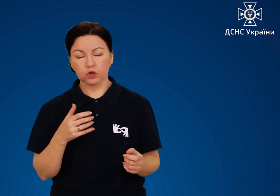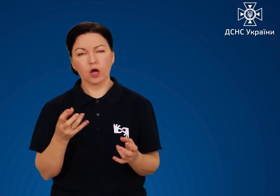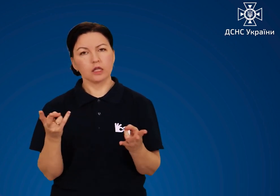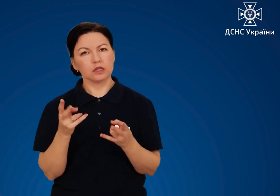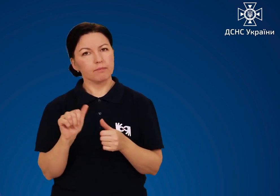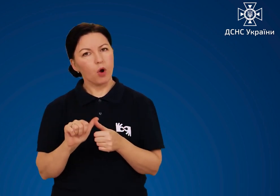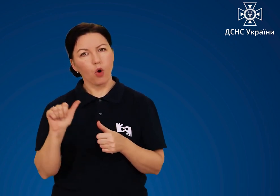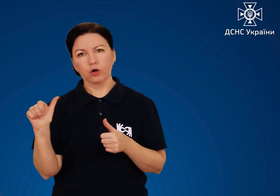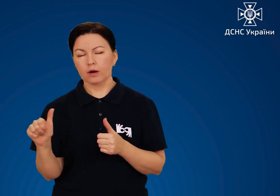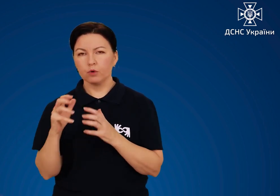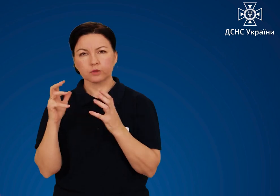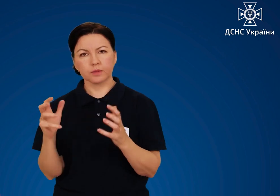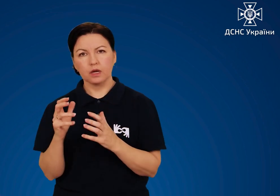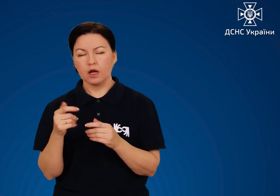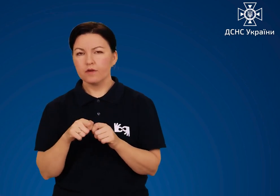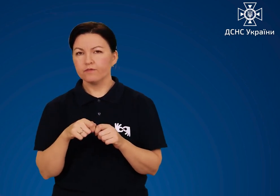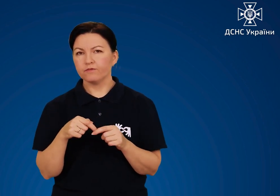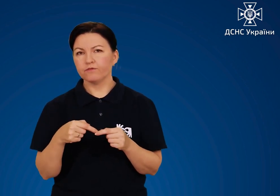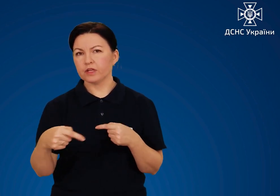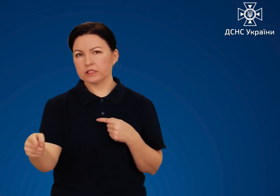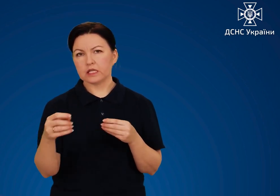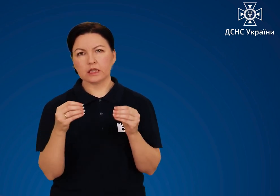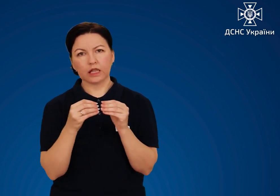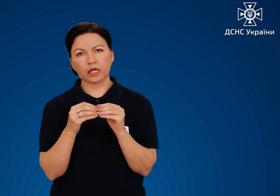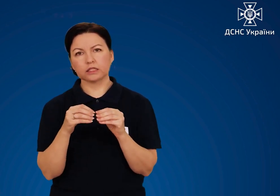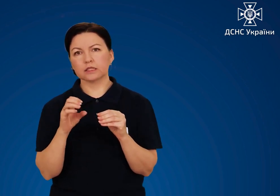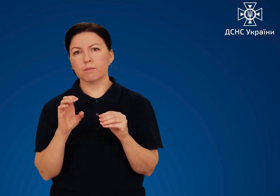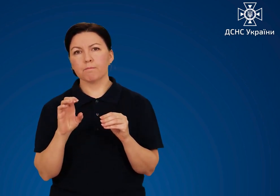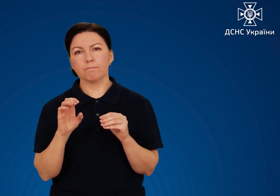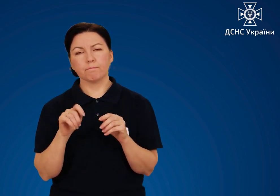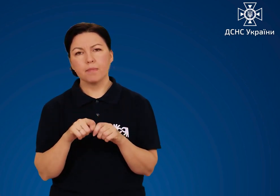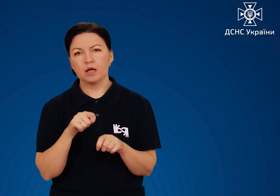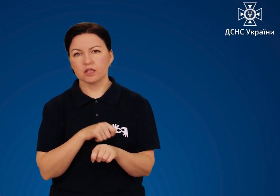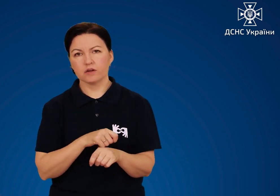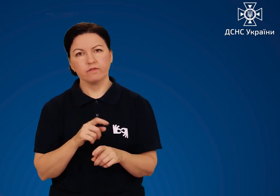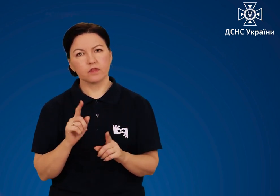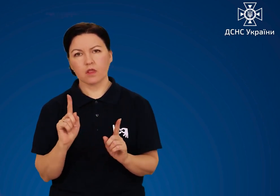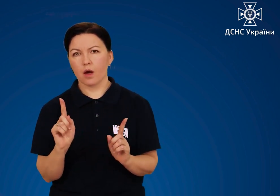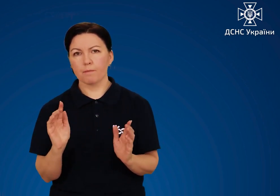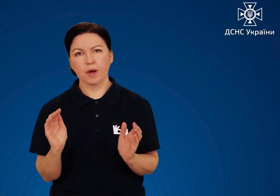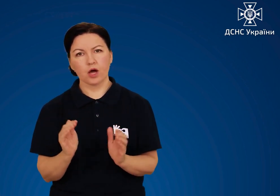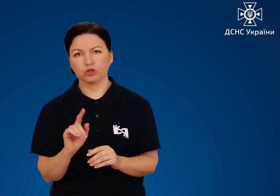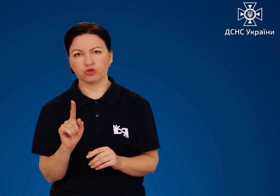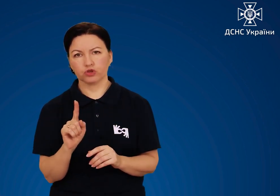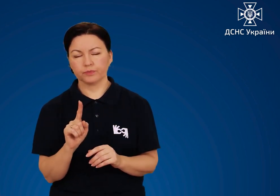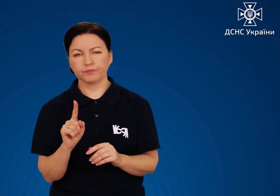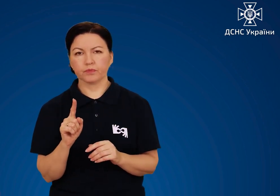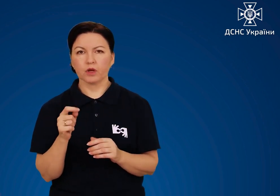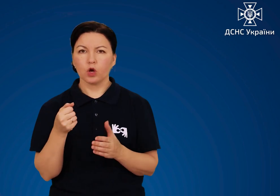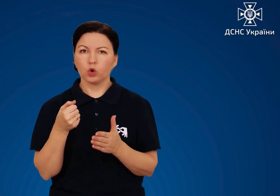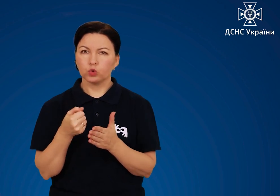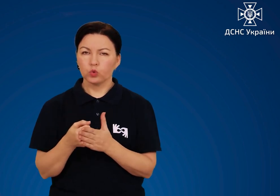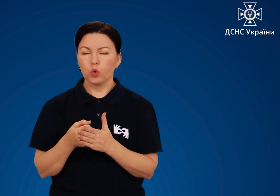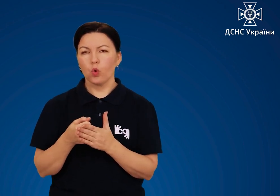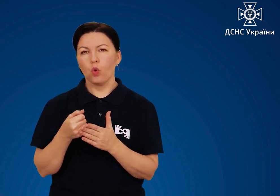необхідно зберігати окремо, на відстані не менше 10 метрів до суміжних об'єктів,